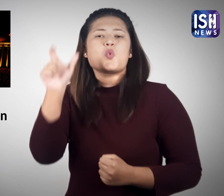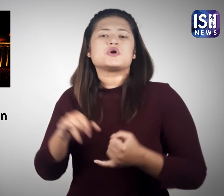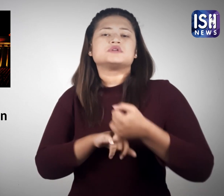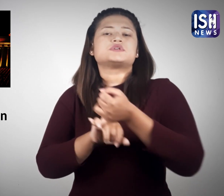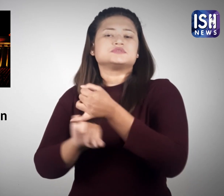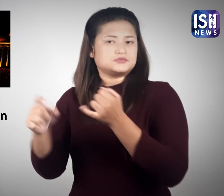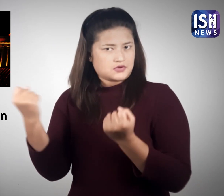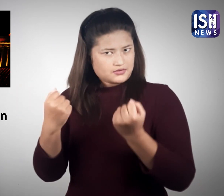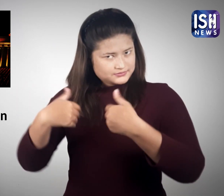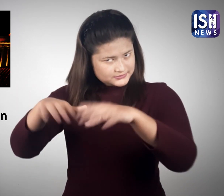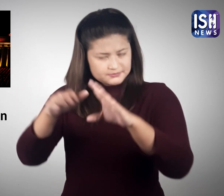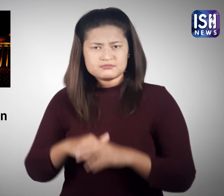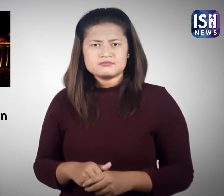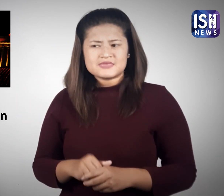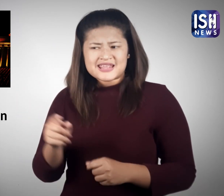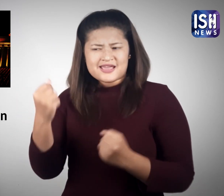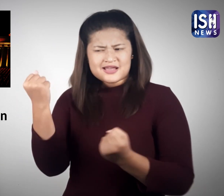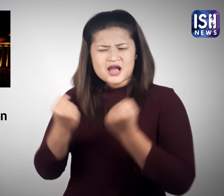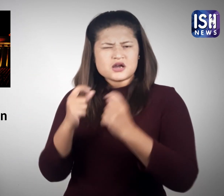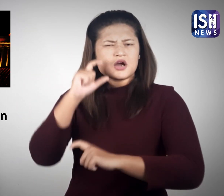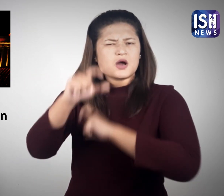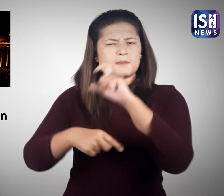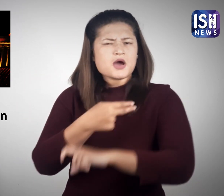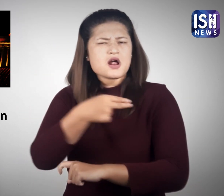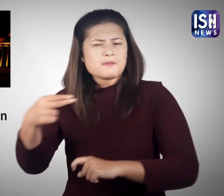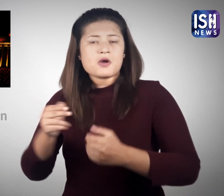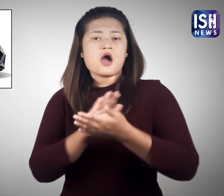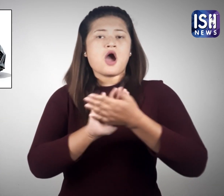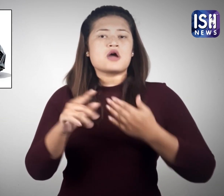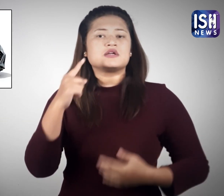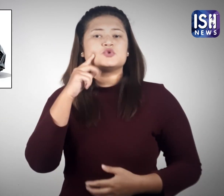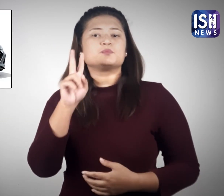शिवम हुंडाई I-20 गाड़ी चला रहा था।